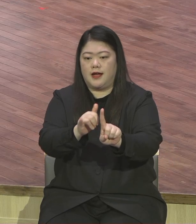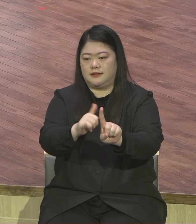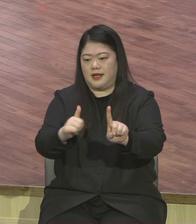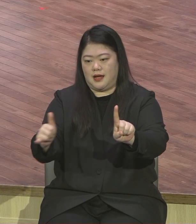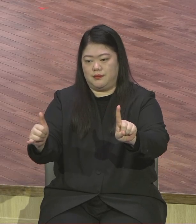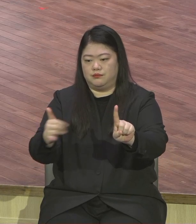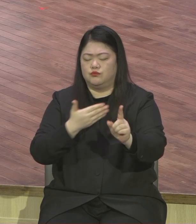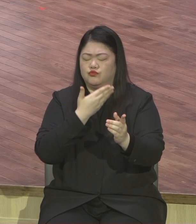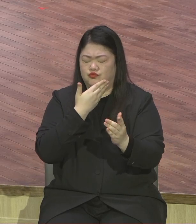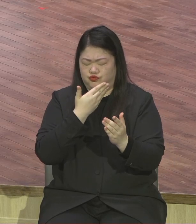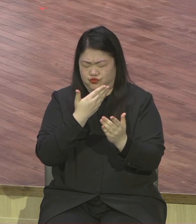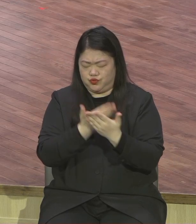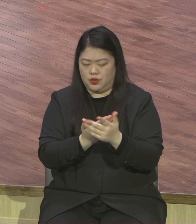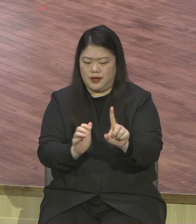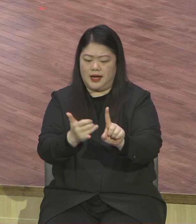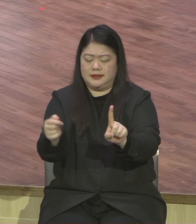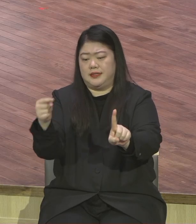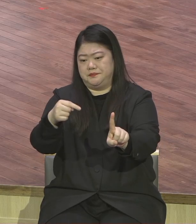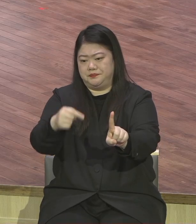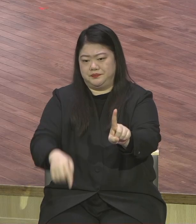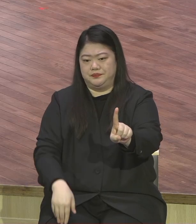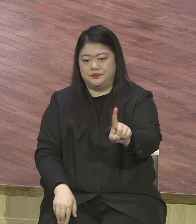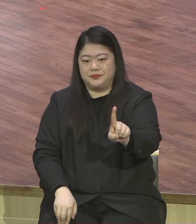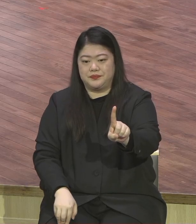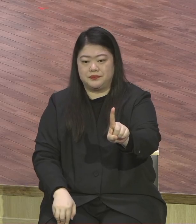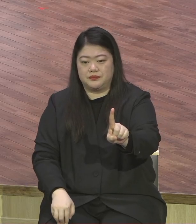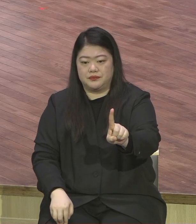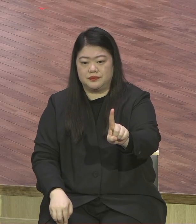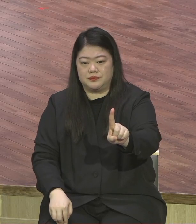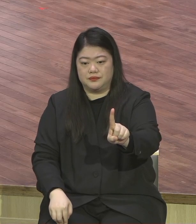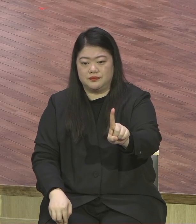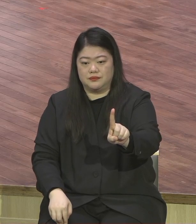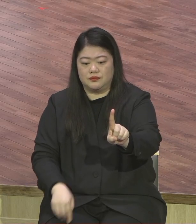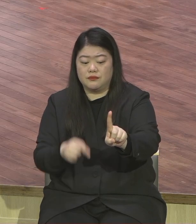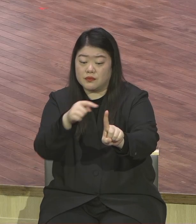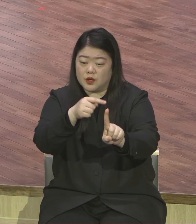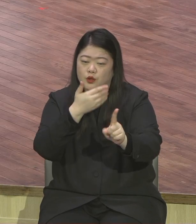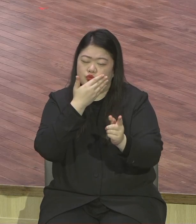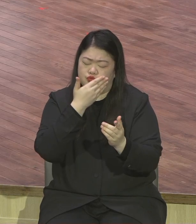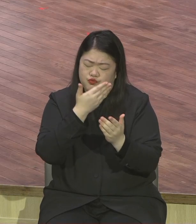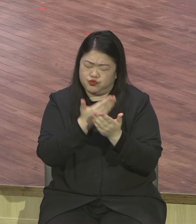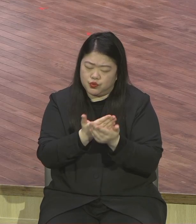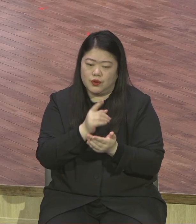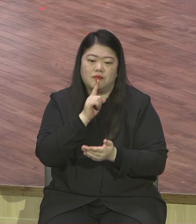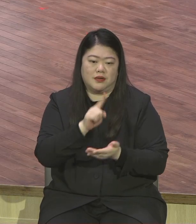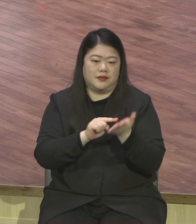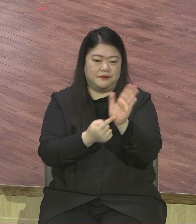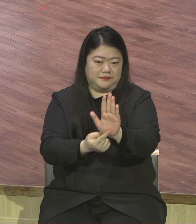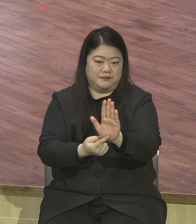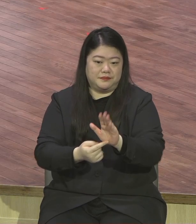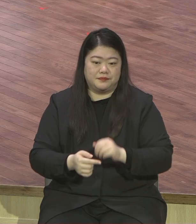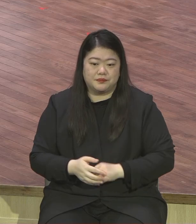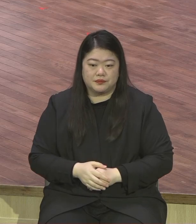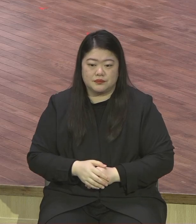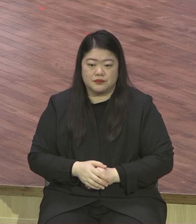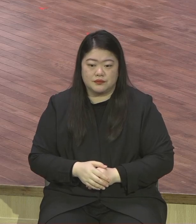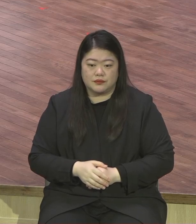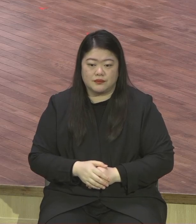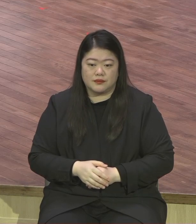소중함이 얼마나 큰가를 강조하고 있어요 한 영혼 한 영혼이라도 실종하게 해서는